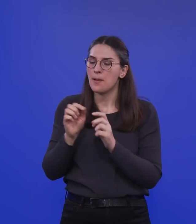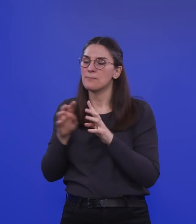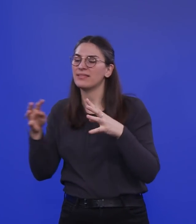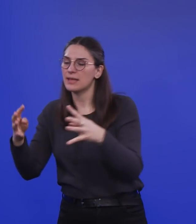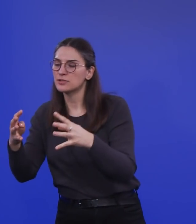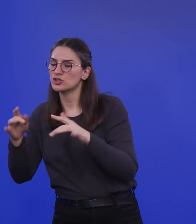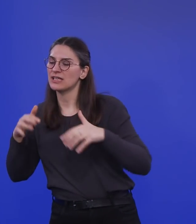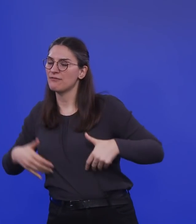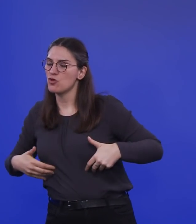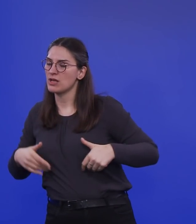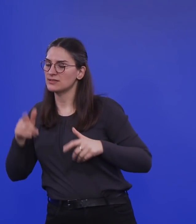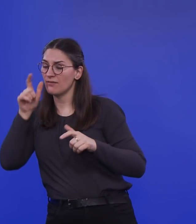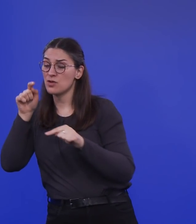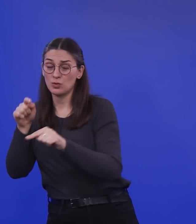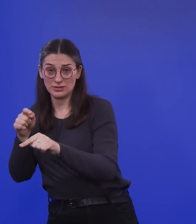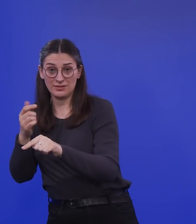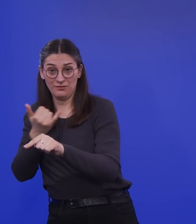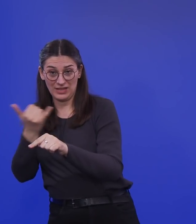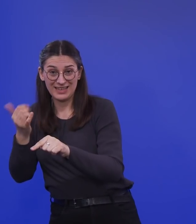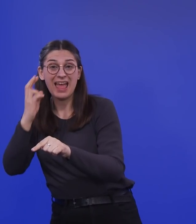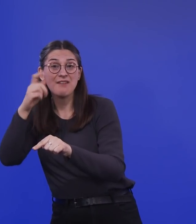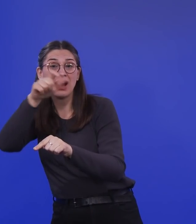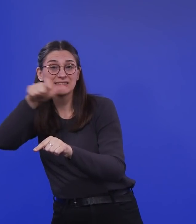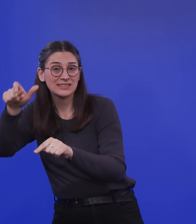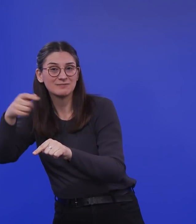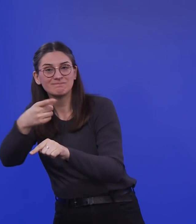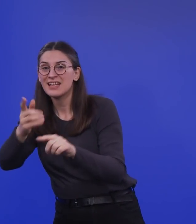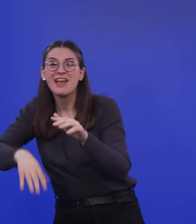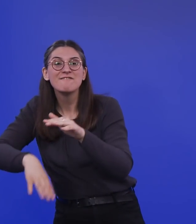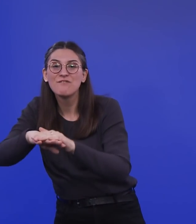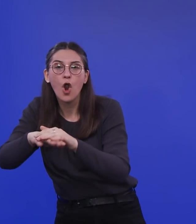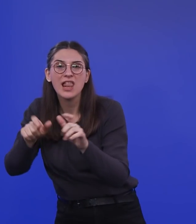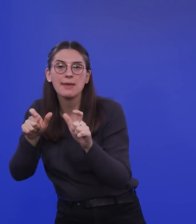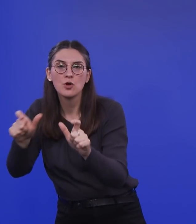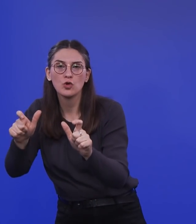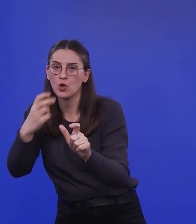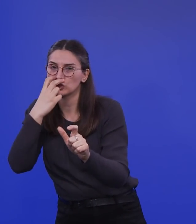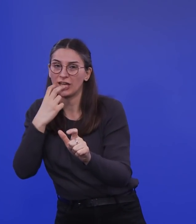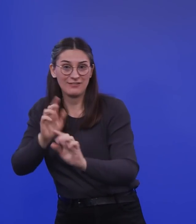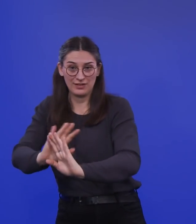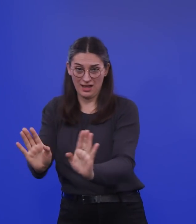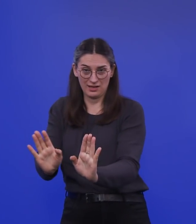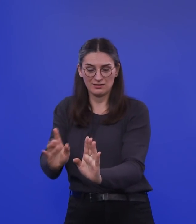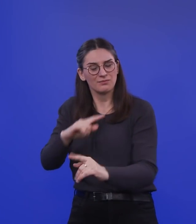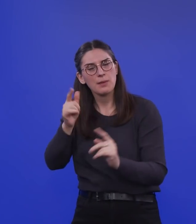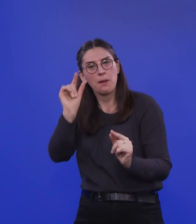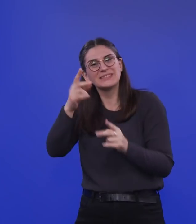sind die Erwachsenen nicht vollkommen immunologisch naiv. Da ist immer ein bisschen Restschutz. Ganz